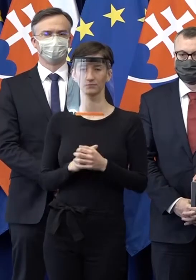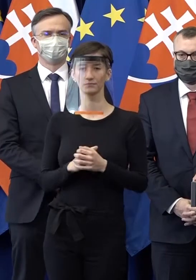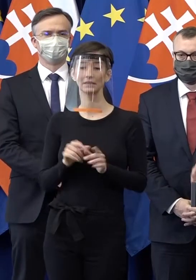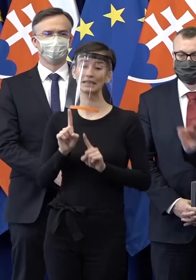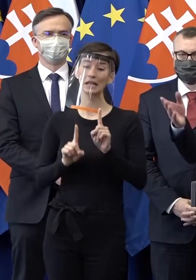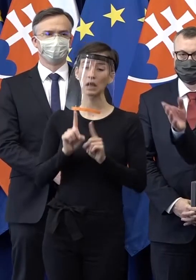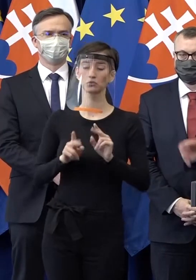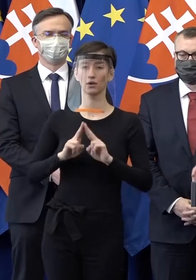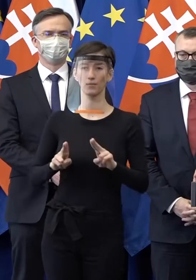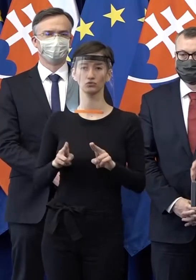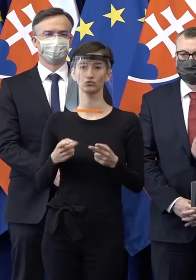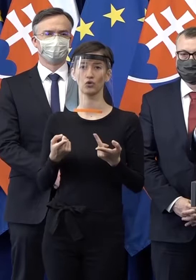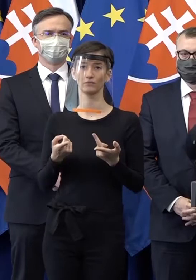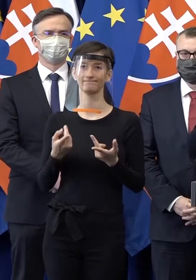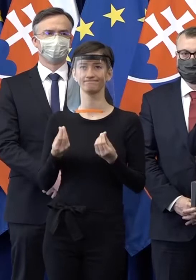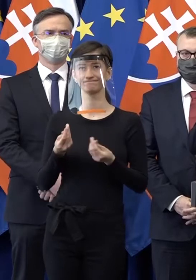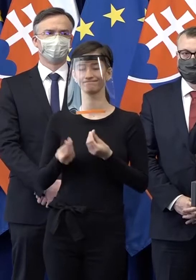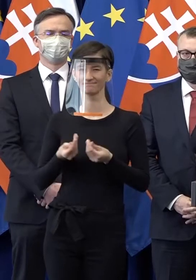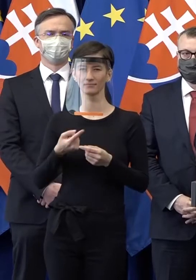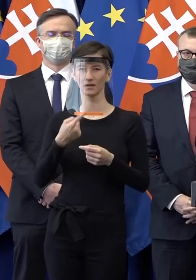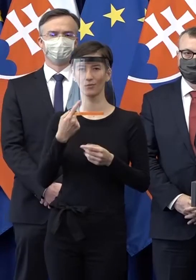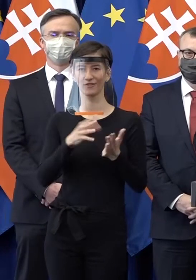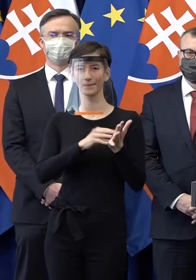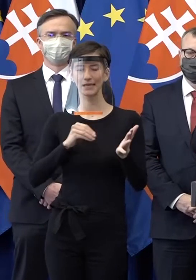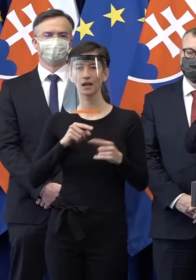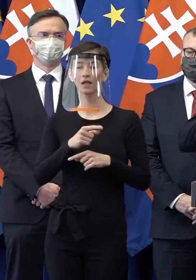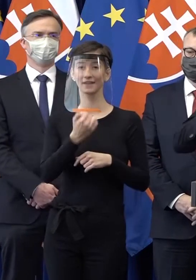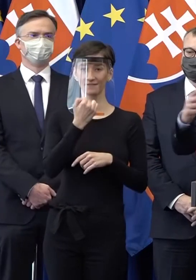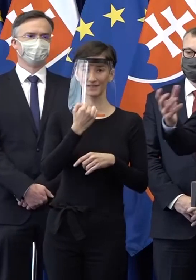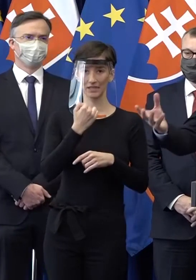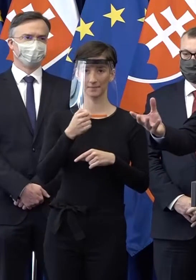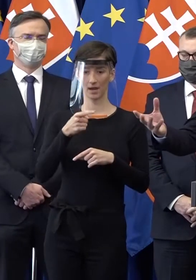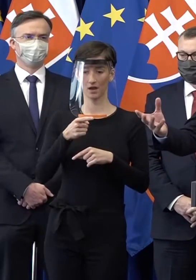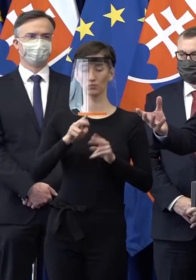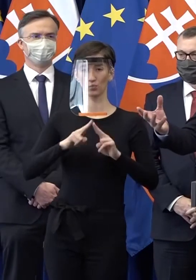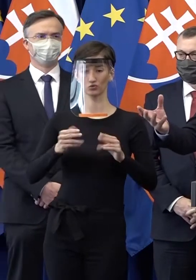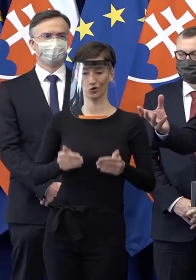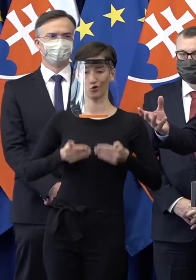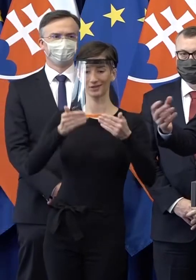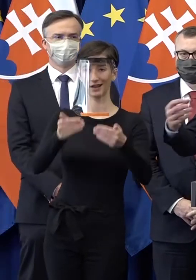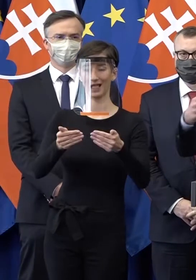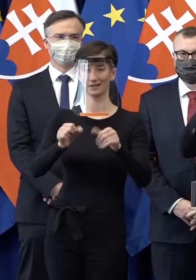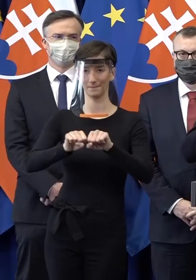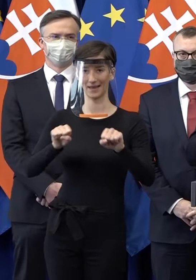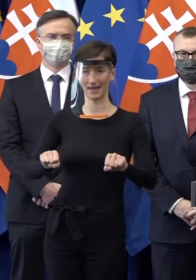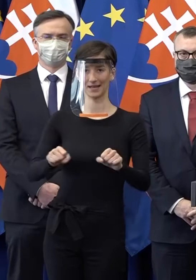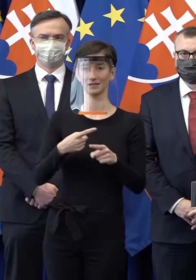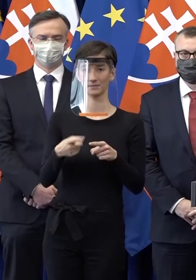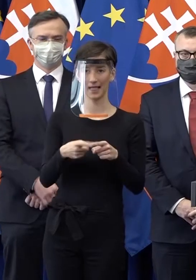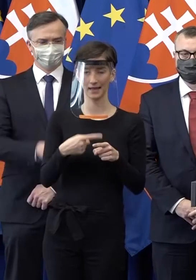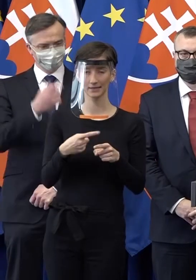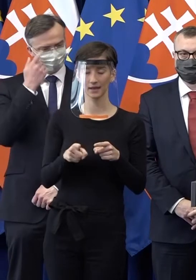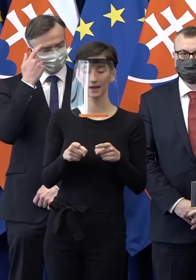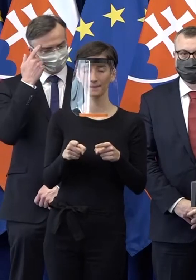vyľučujú. Uvedem vám príklad. Buď teda tie firmy dostanú odklad bankových splátok, alebo